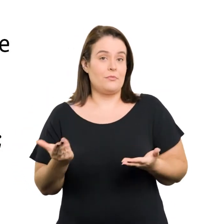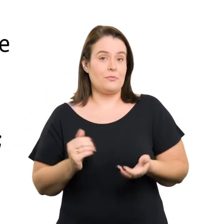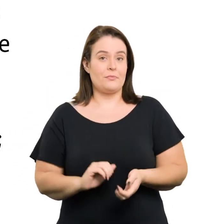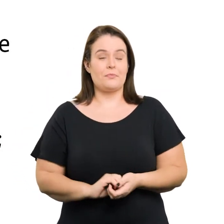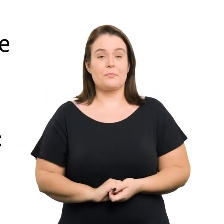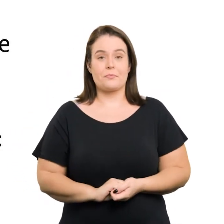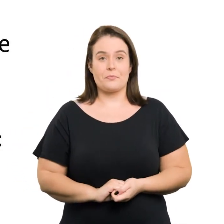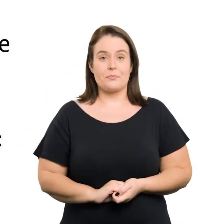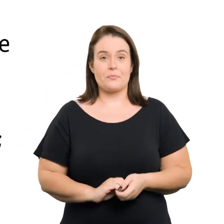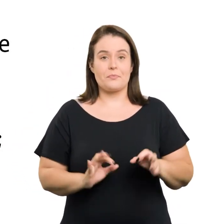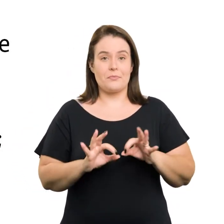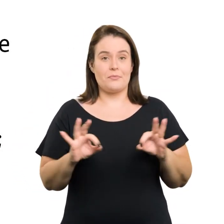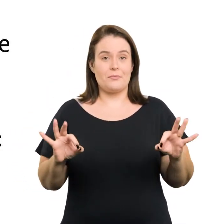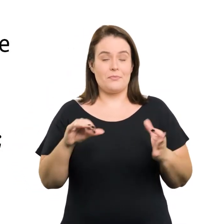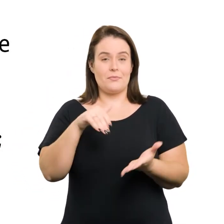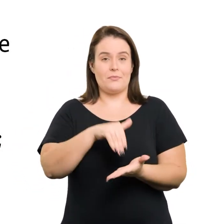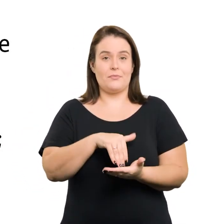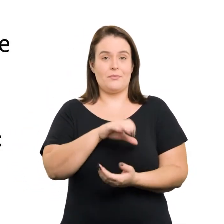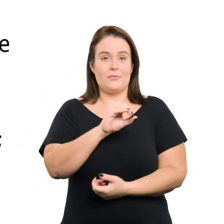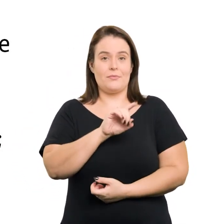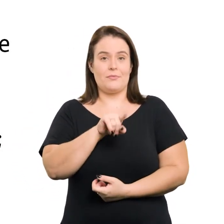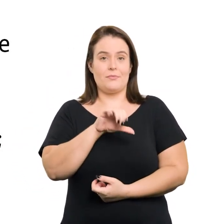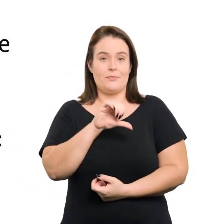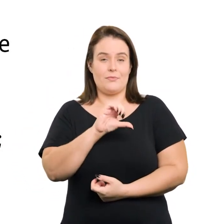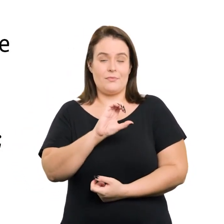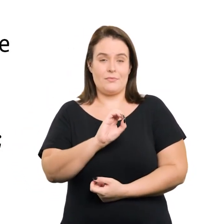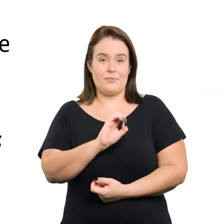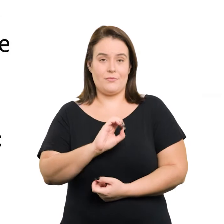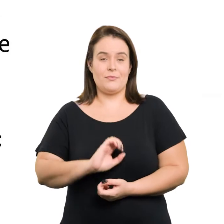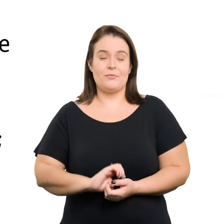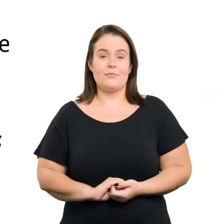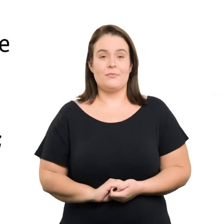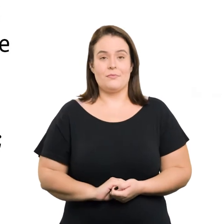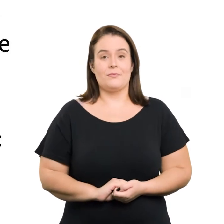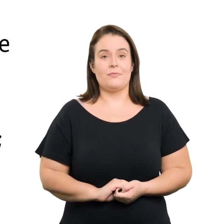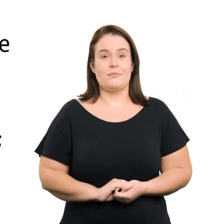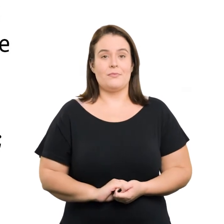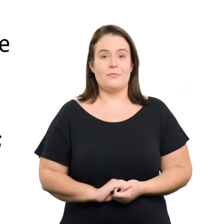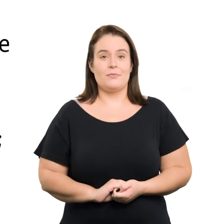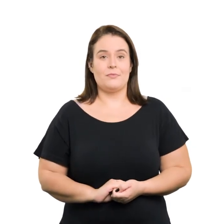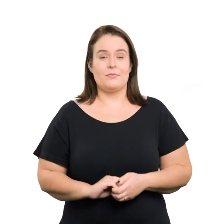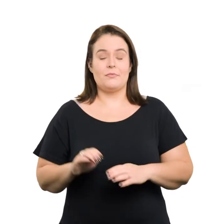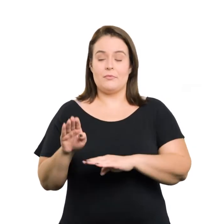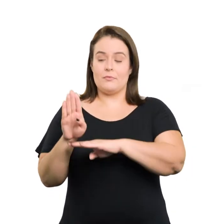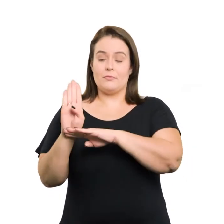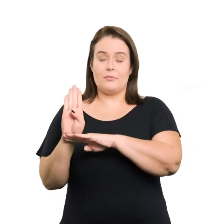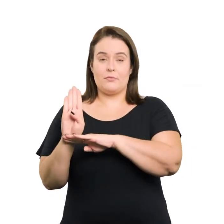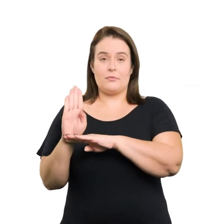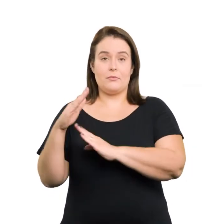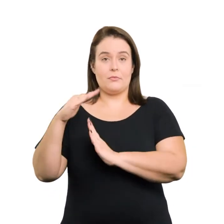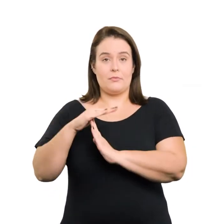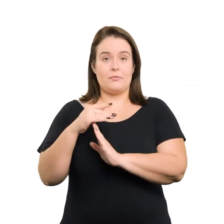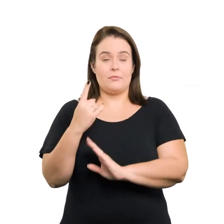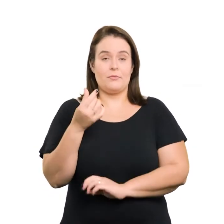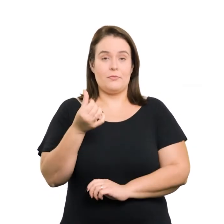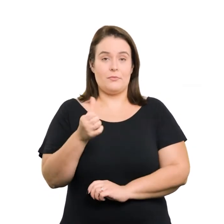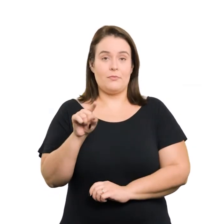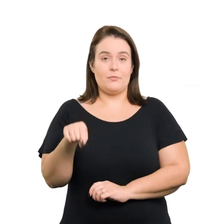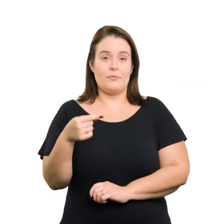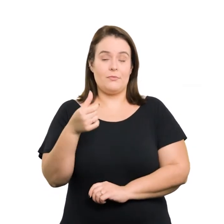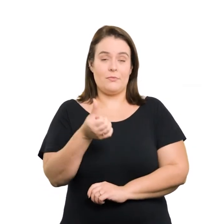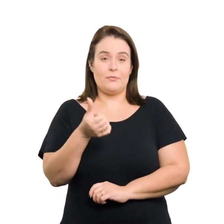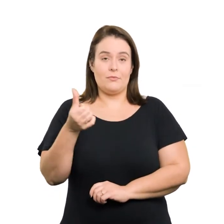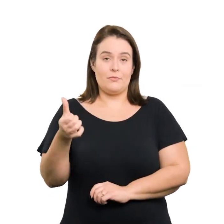seguintes características Largura mínima de 0,90 m Inclinação máxima de